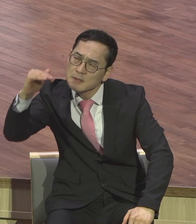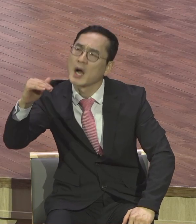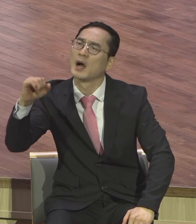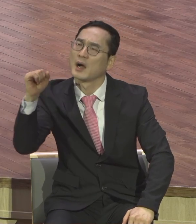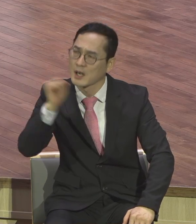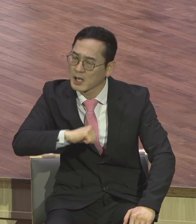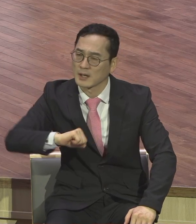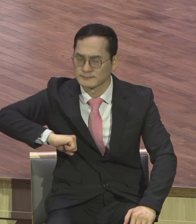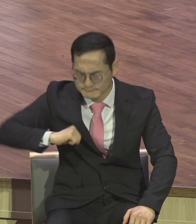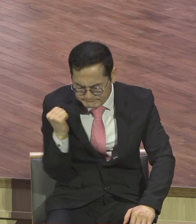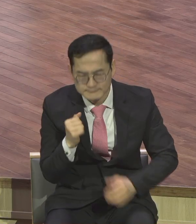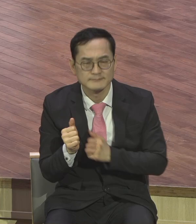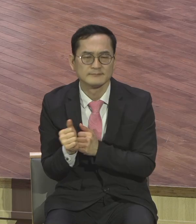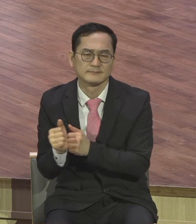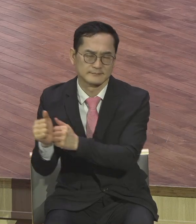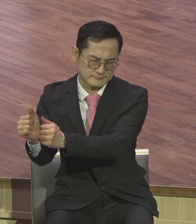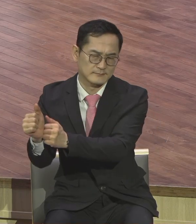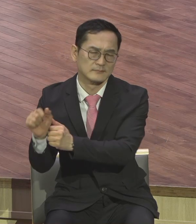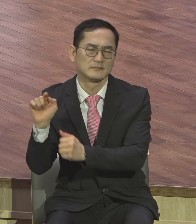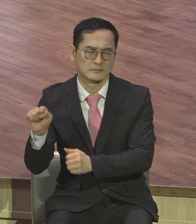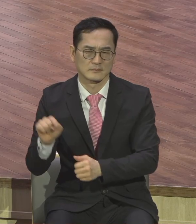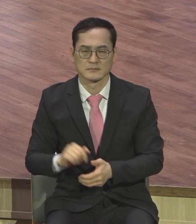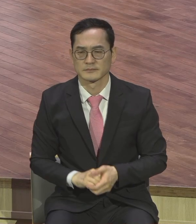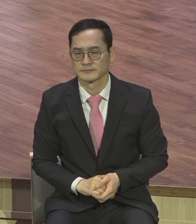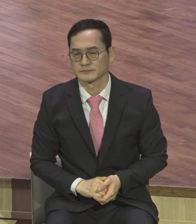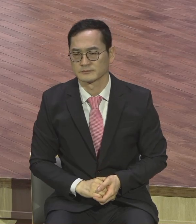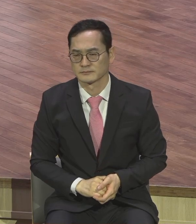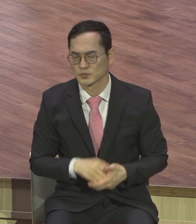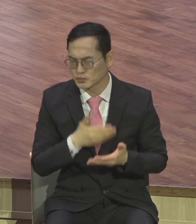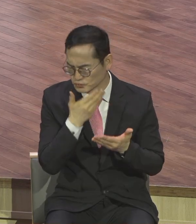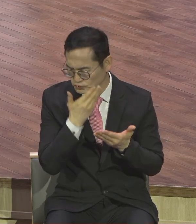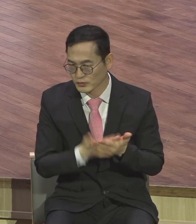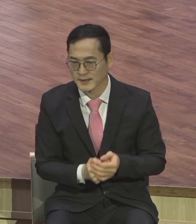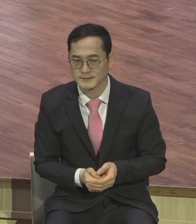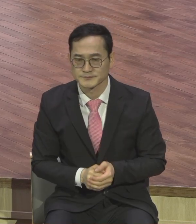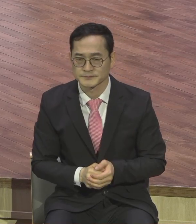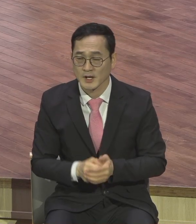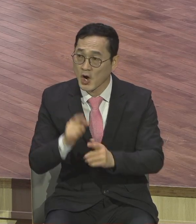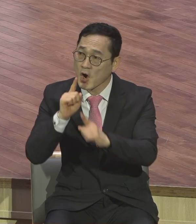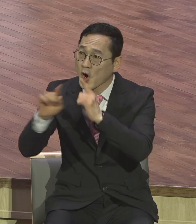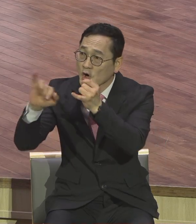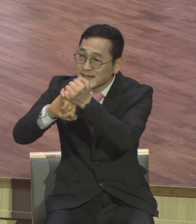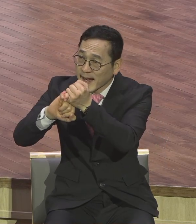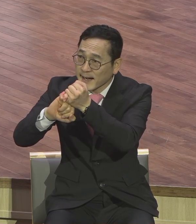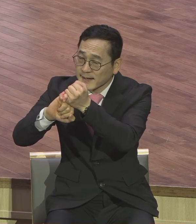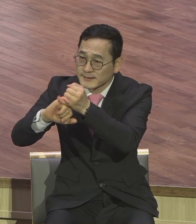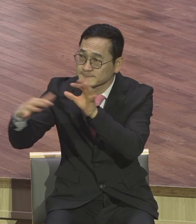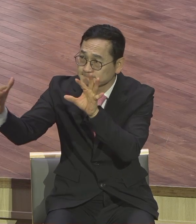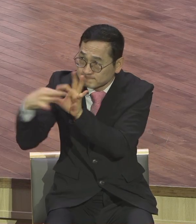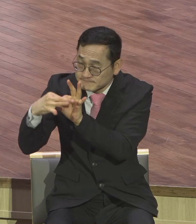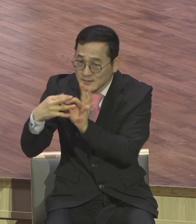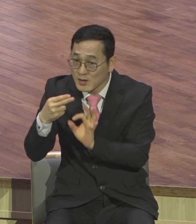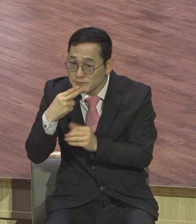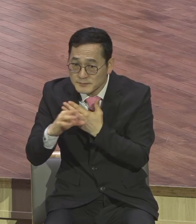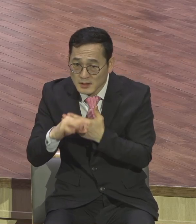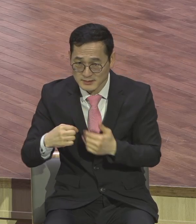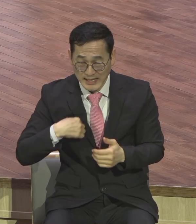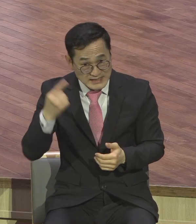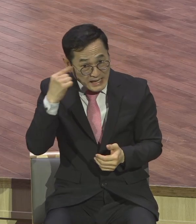언약적 소통이 이루어지지 않으면 그러면 문제와 사건, 다양한 환경 따라서 이리 흔들,